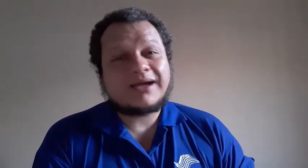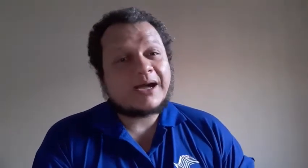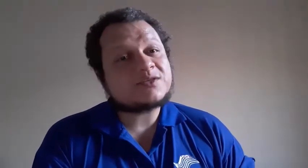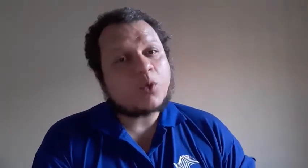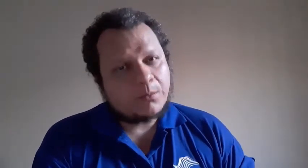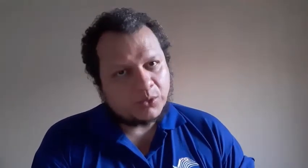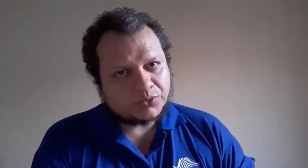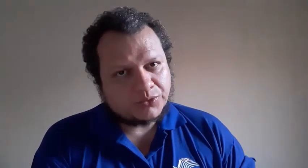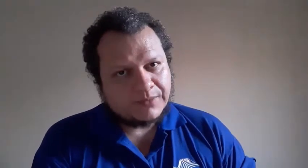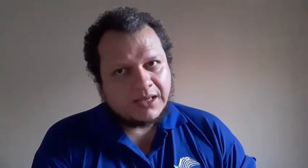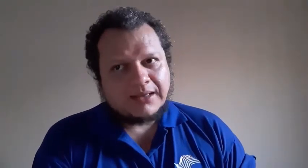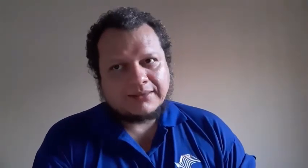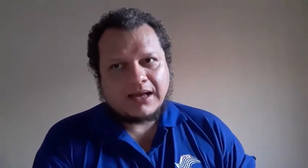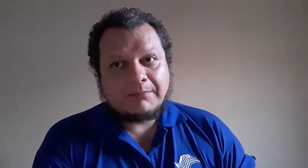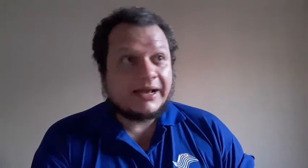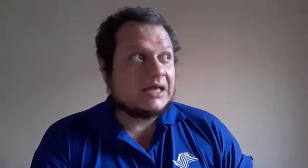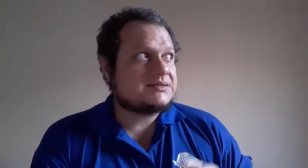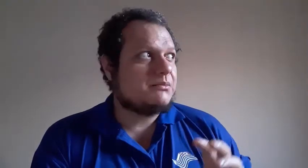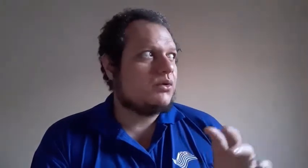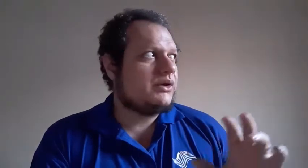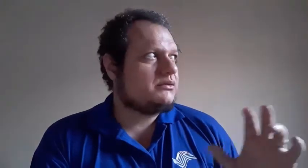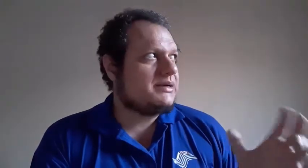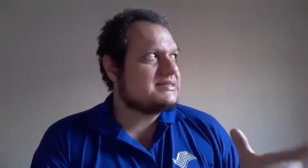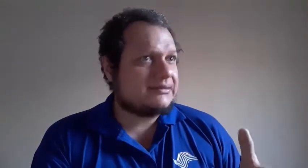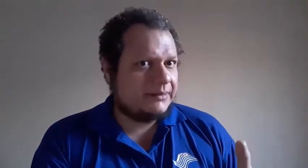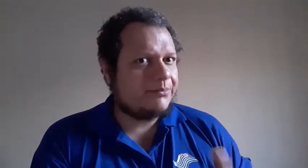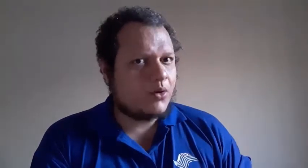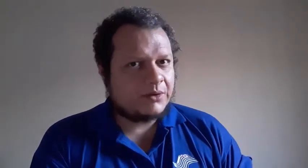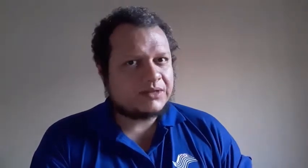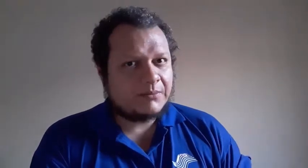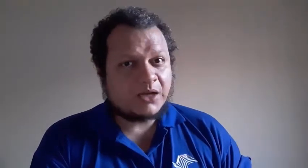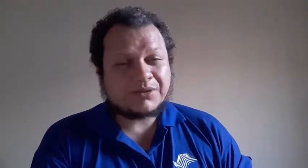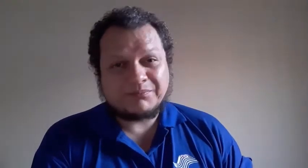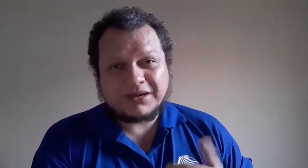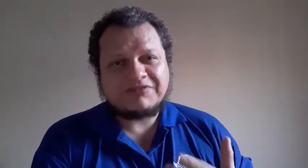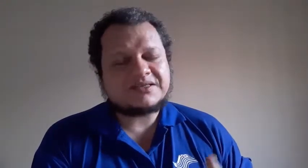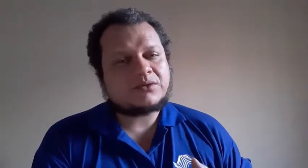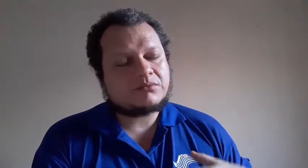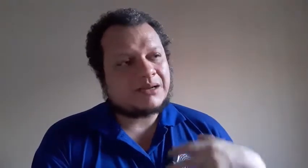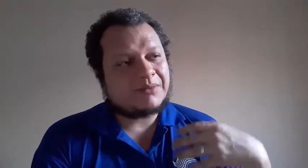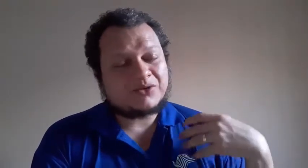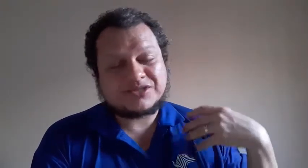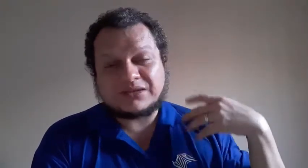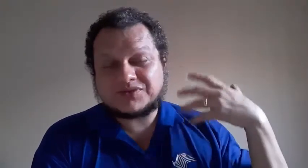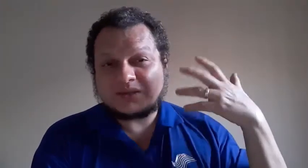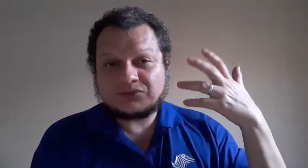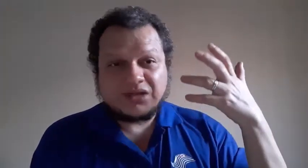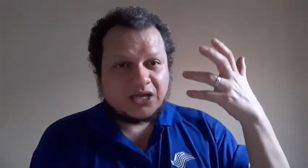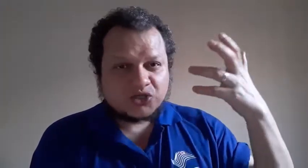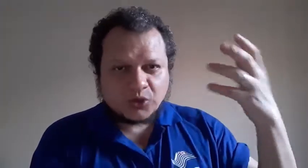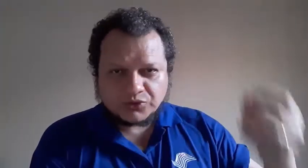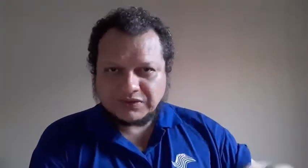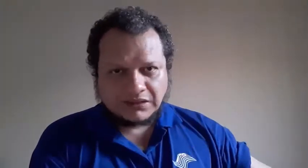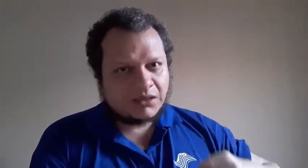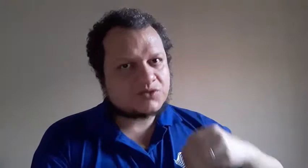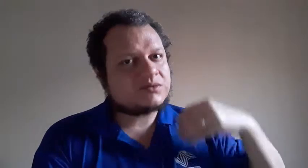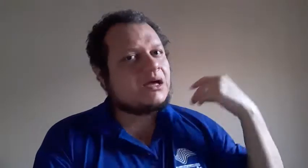,00 por minuto. Aparece muito, mas é até pouco pelo trabalho, porque para fazer o trabalho de tradução de todo o texto e tal,